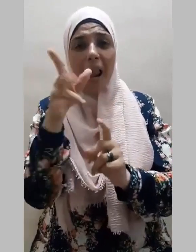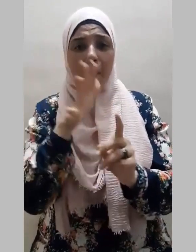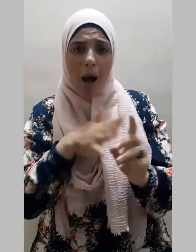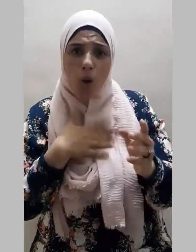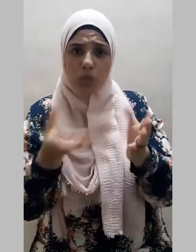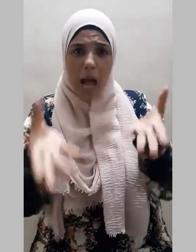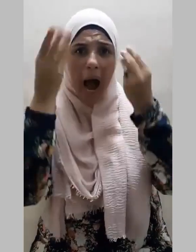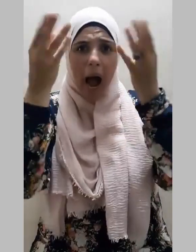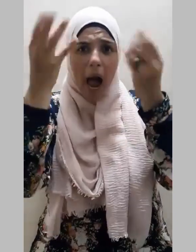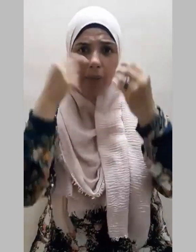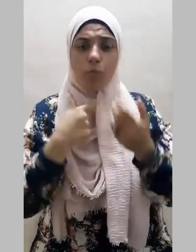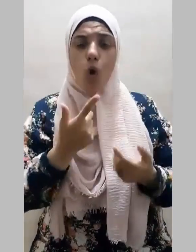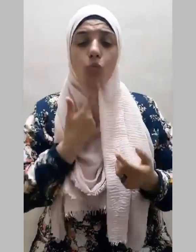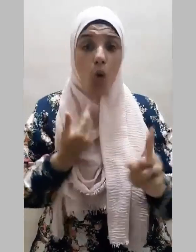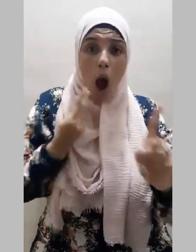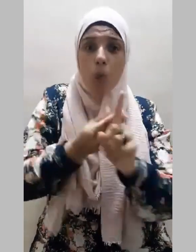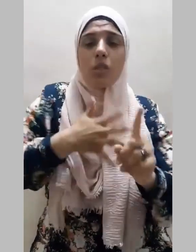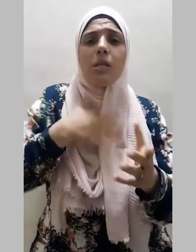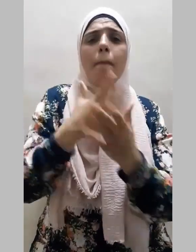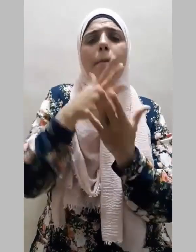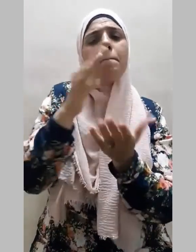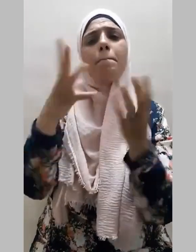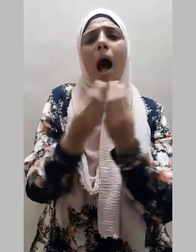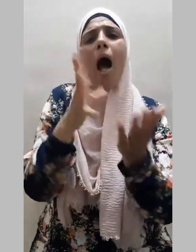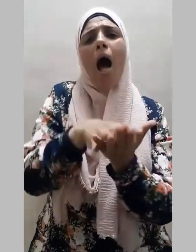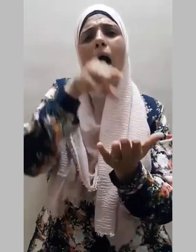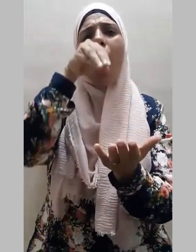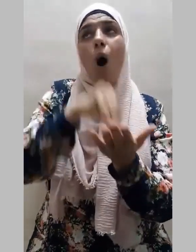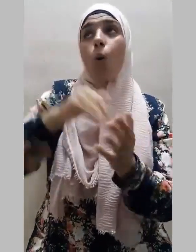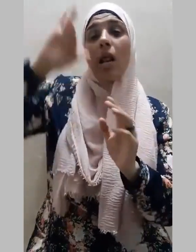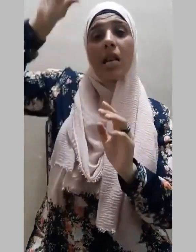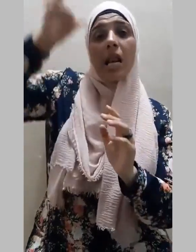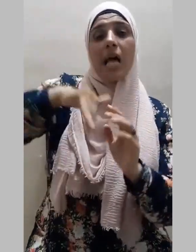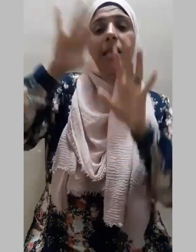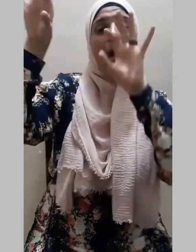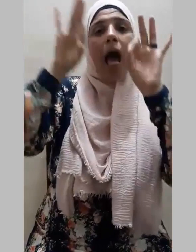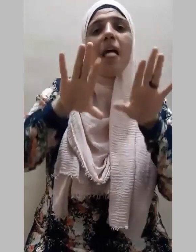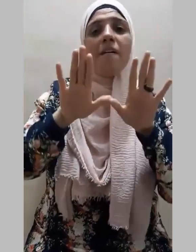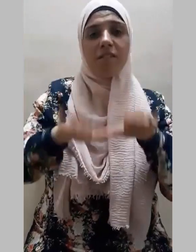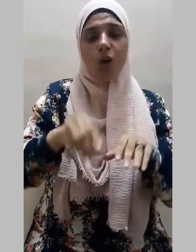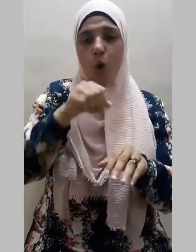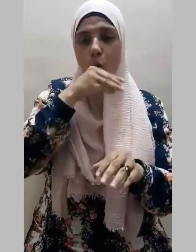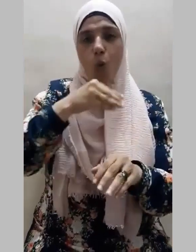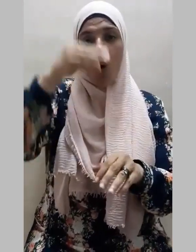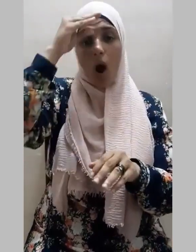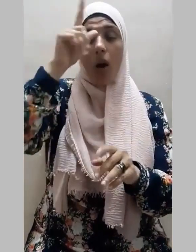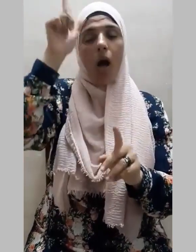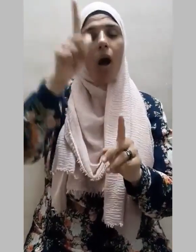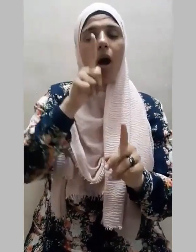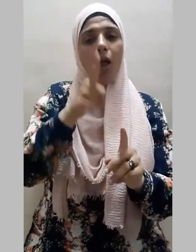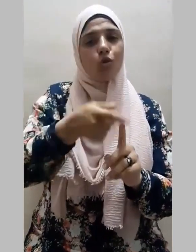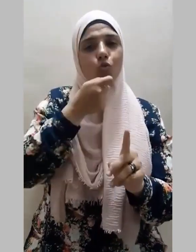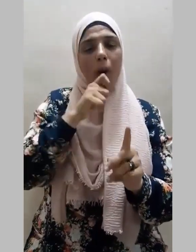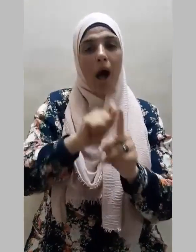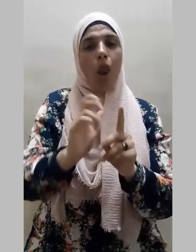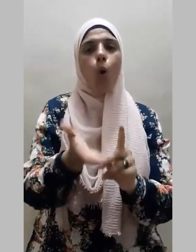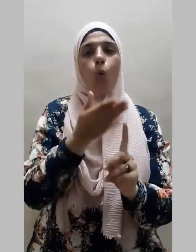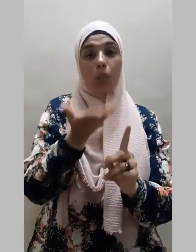فيه مع أول ما نذل من الذكر الحكيم حيث يقول الحق سبحانه